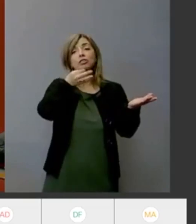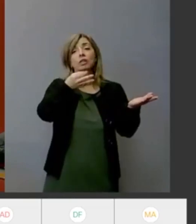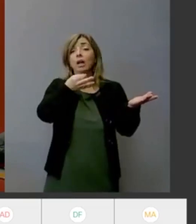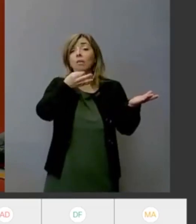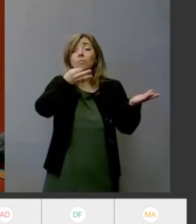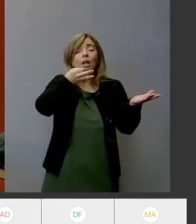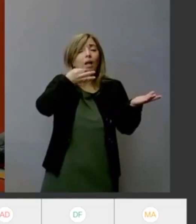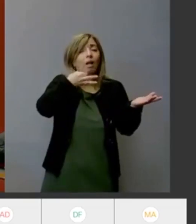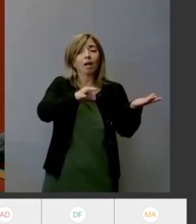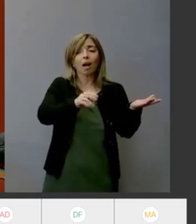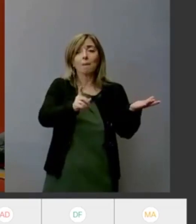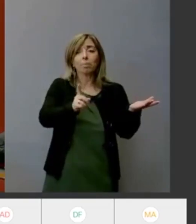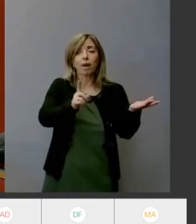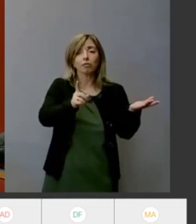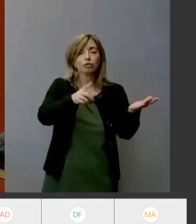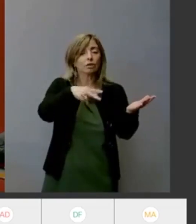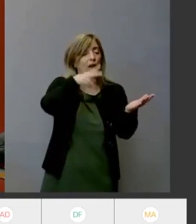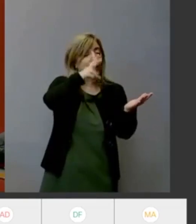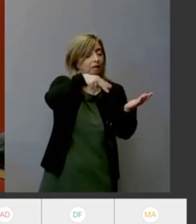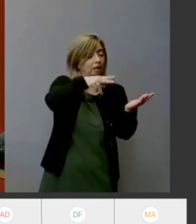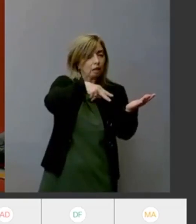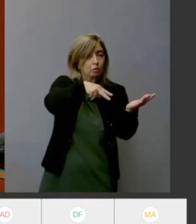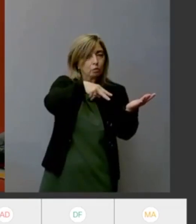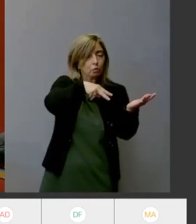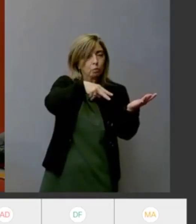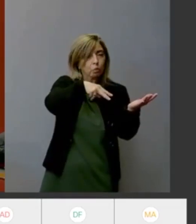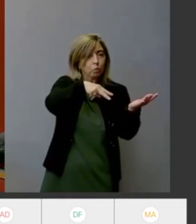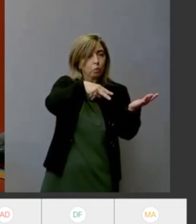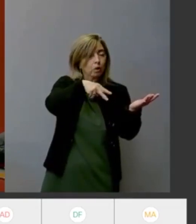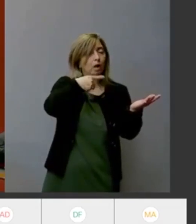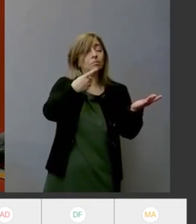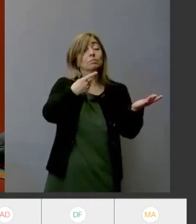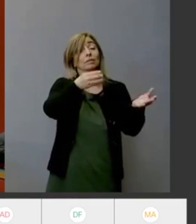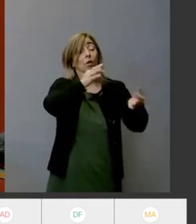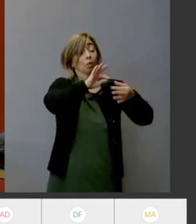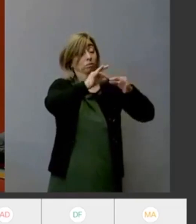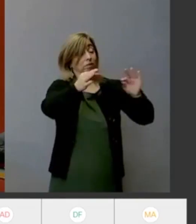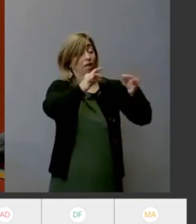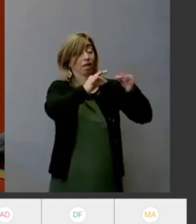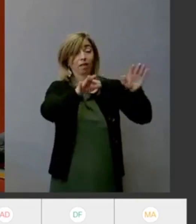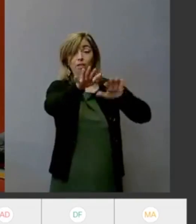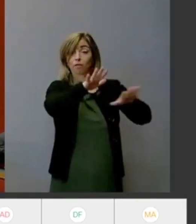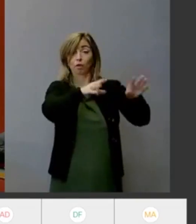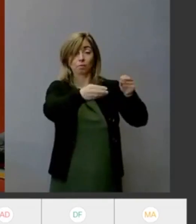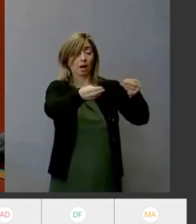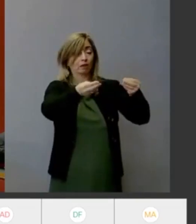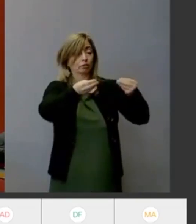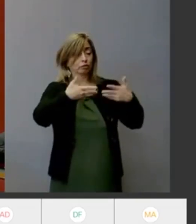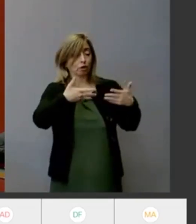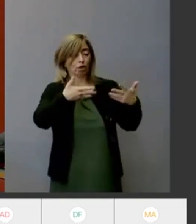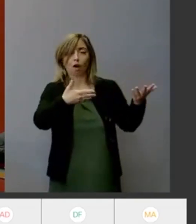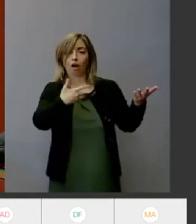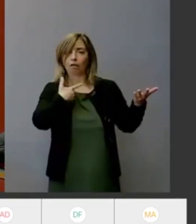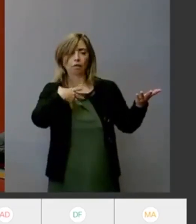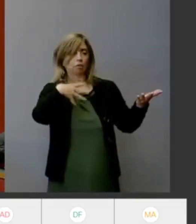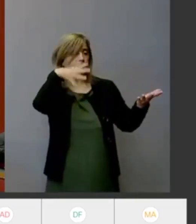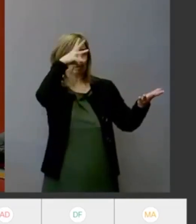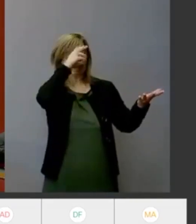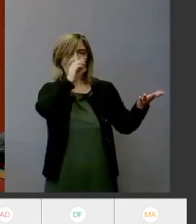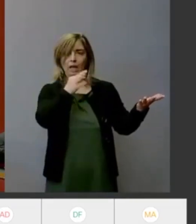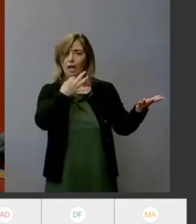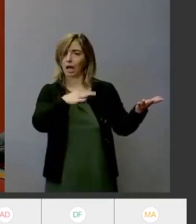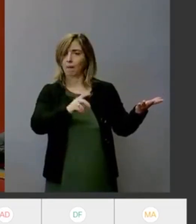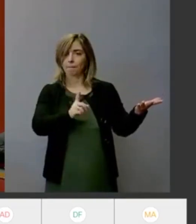'incapacità di comprendere valutare e usare le informazioni che si incontrano nell'attuale società e poi chiediamo su quali